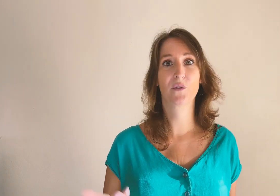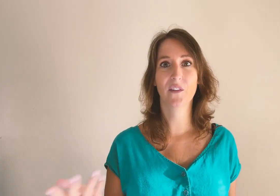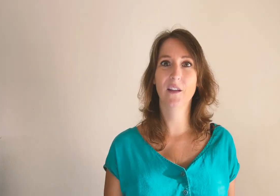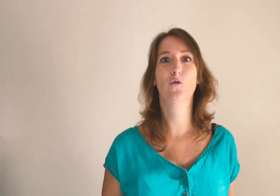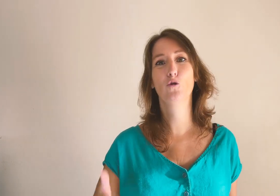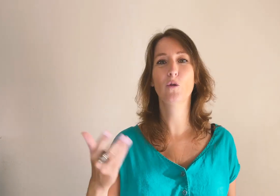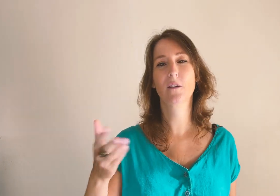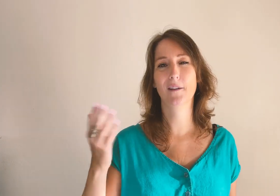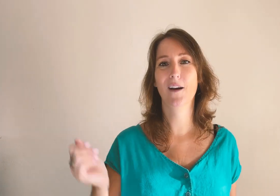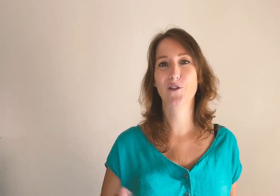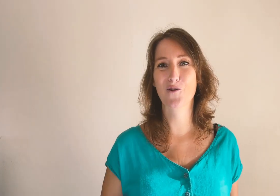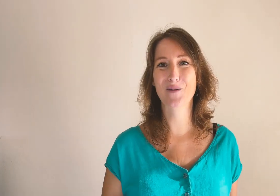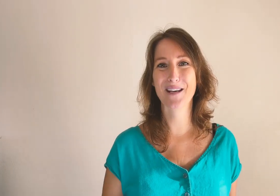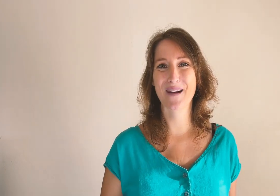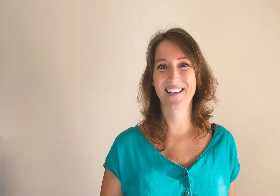vous en sciez deux, etc., vous avez compris l'image.